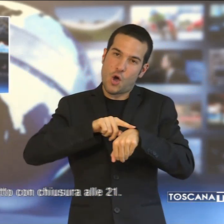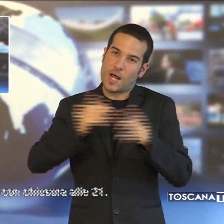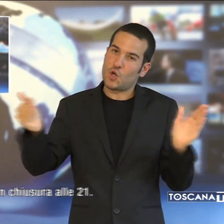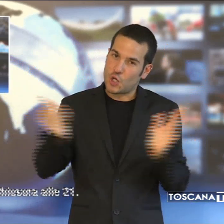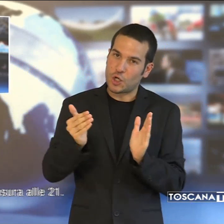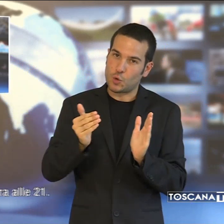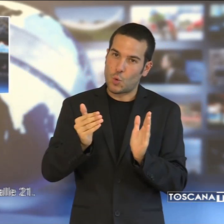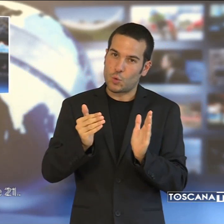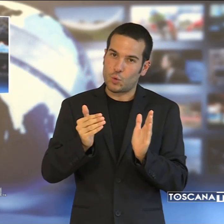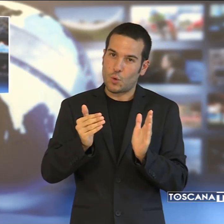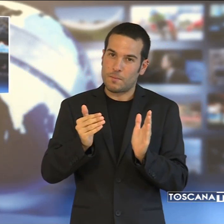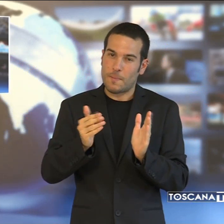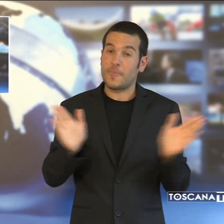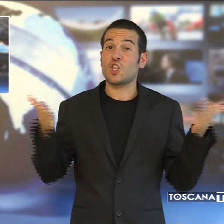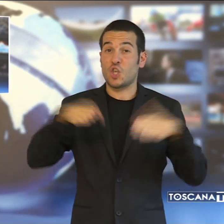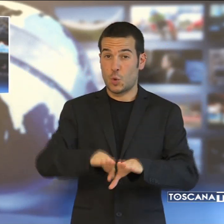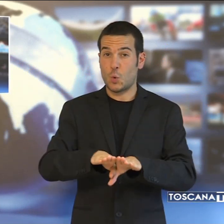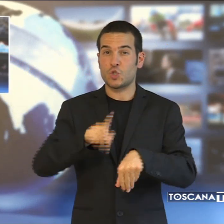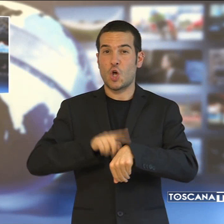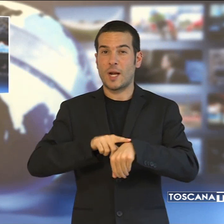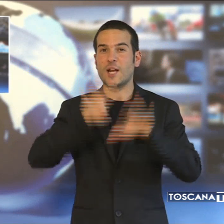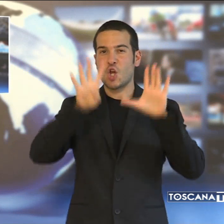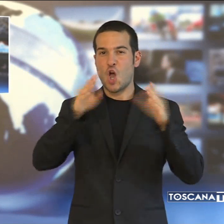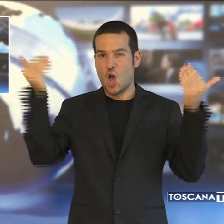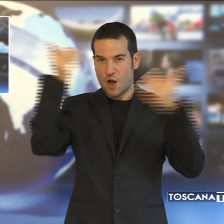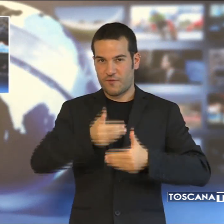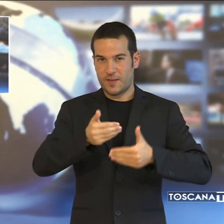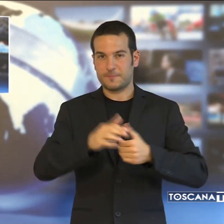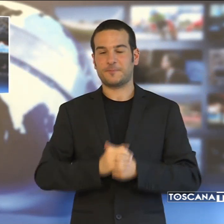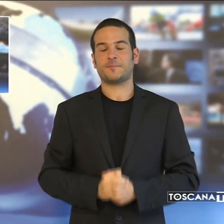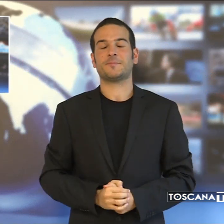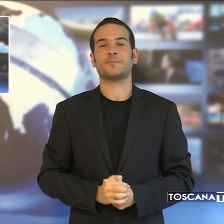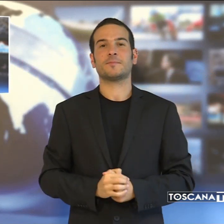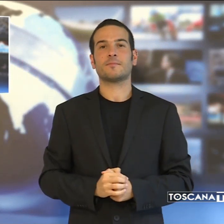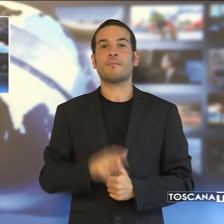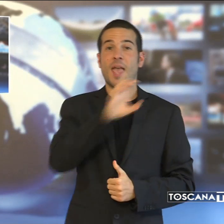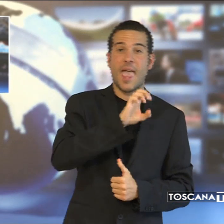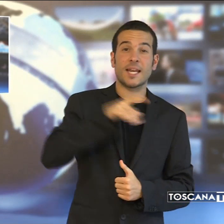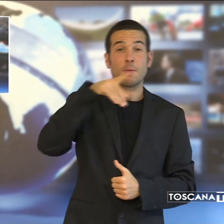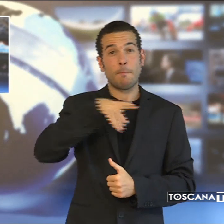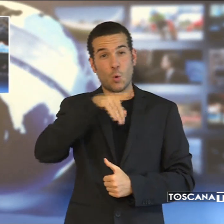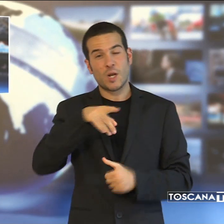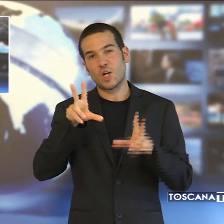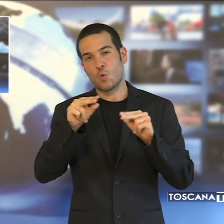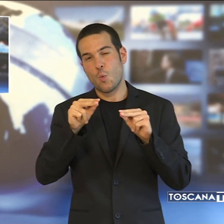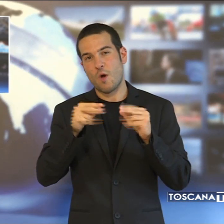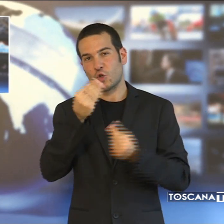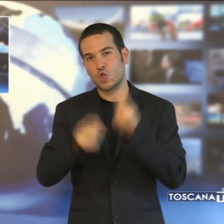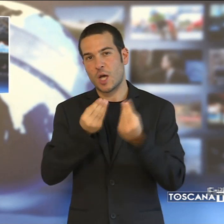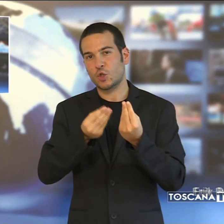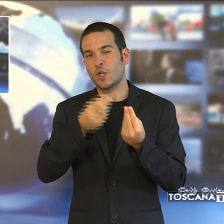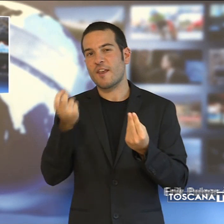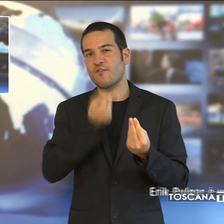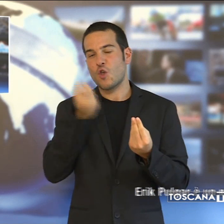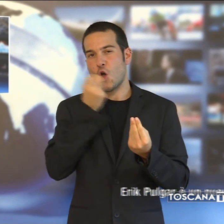con chiusura alle 21. Eric Pulgar è il nuovo giocatore della Fiorentina.